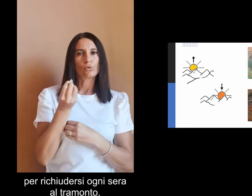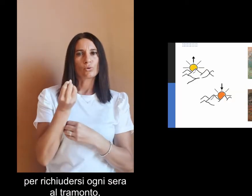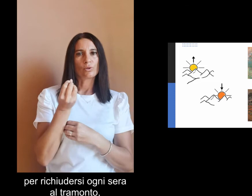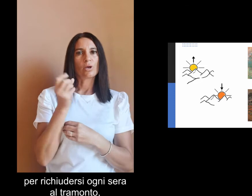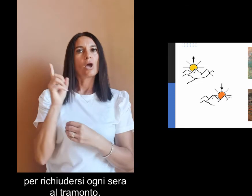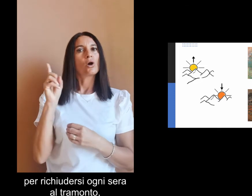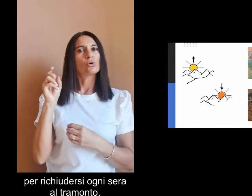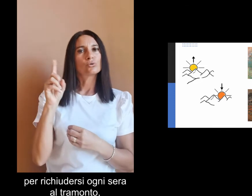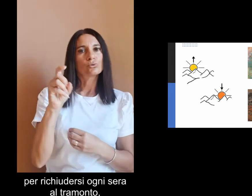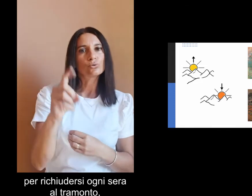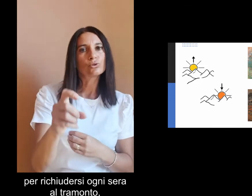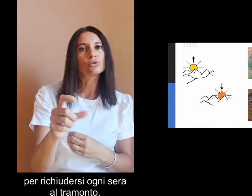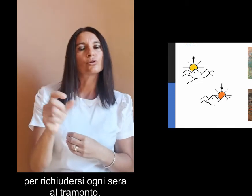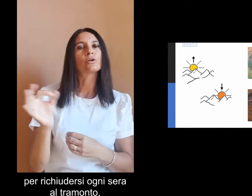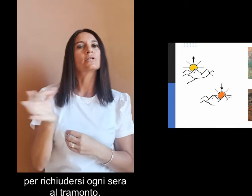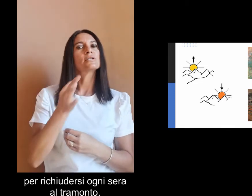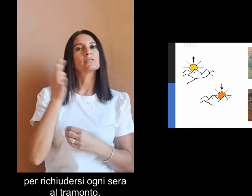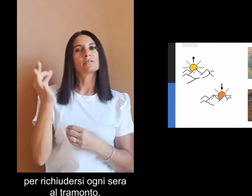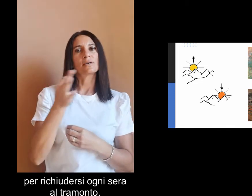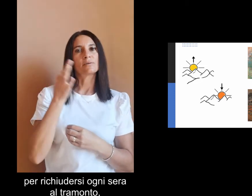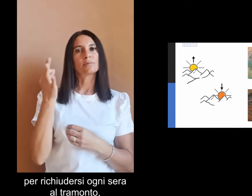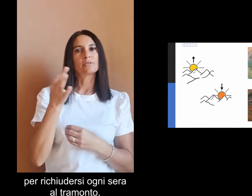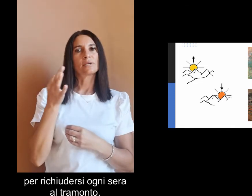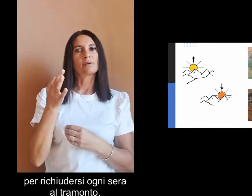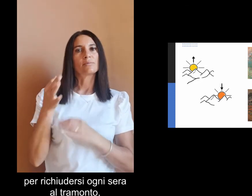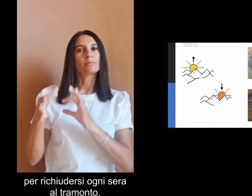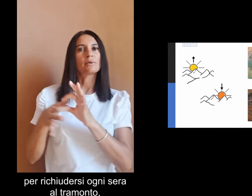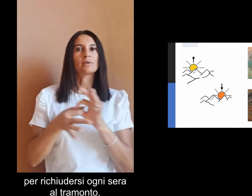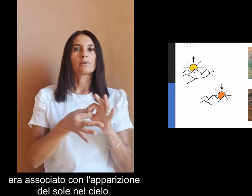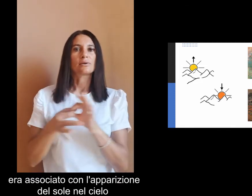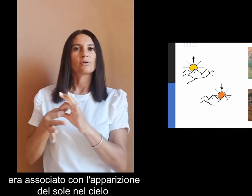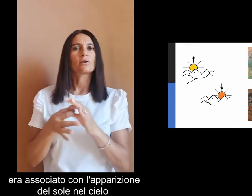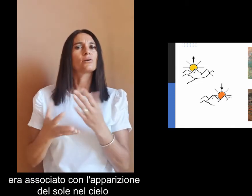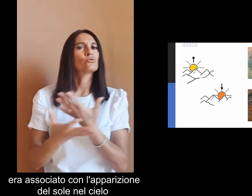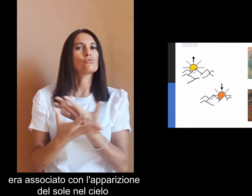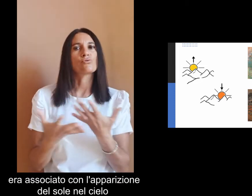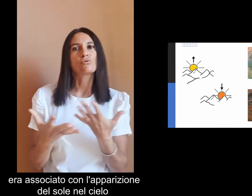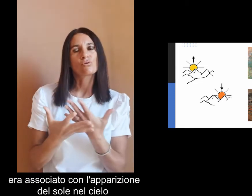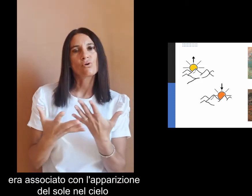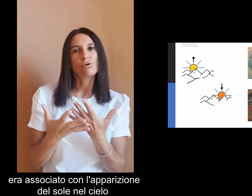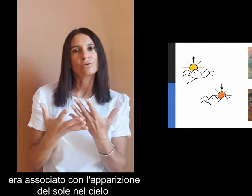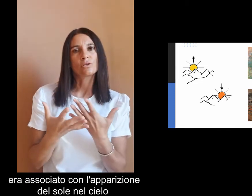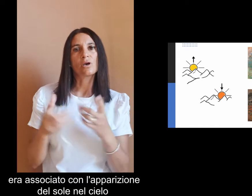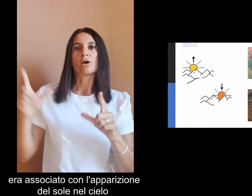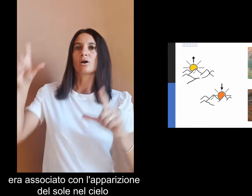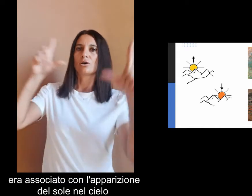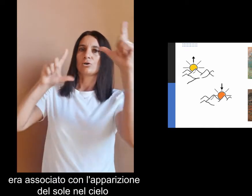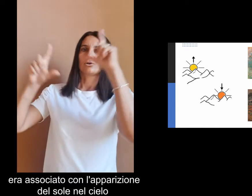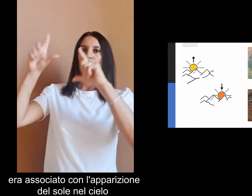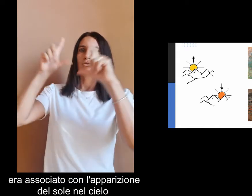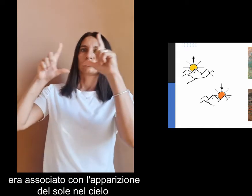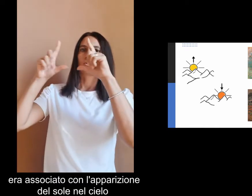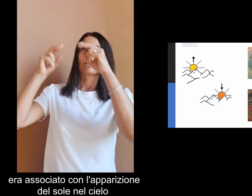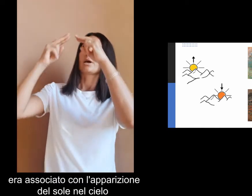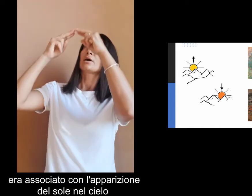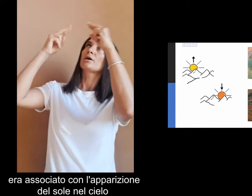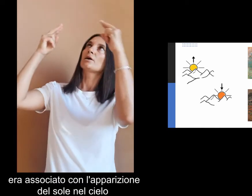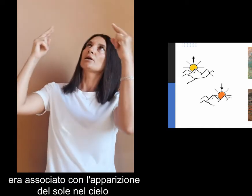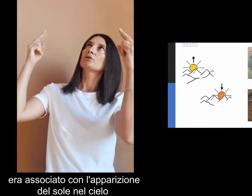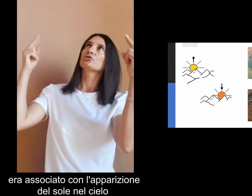ogni sera al tramonto era associato